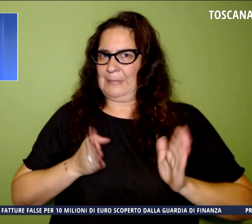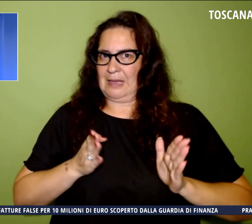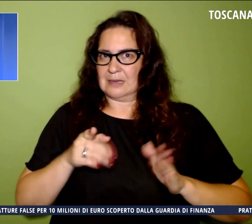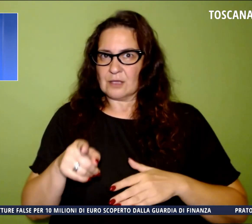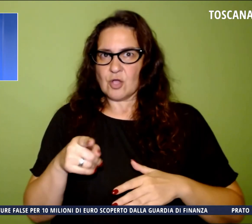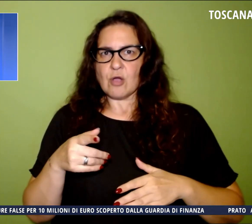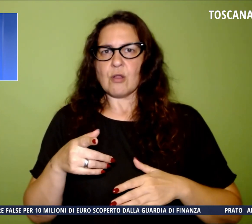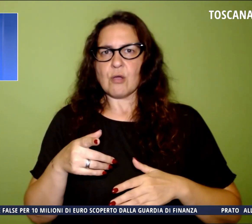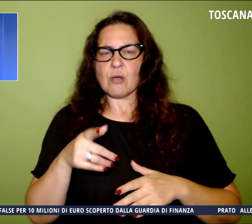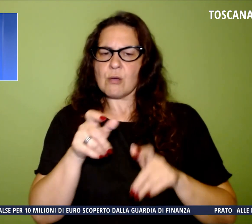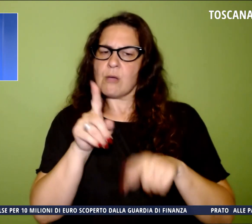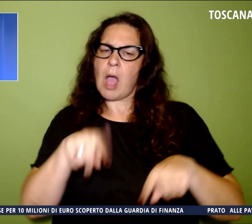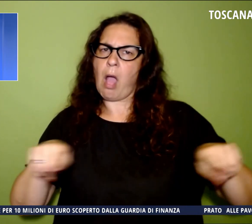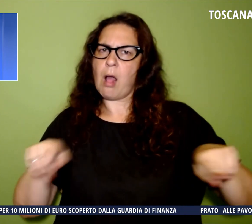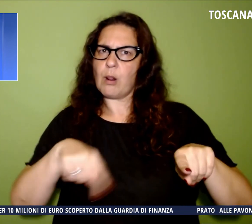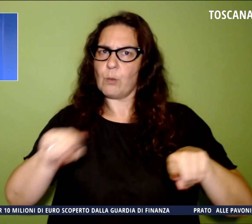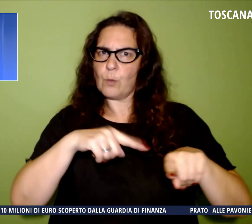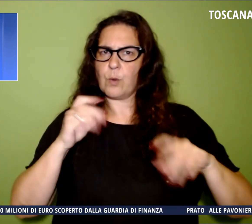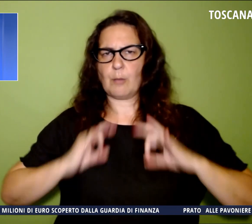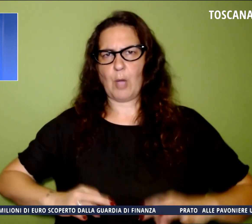alle forze dell'ordine.